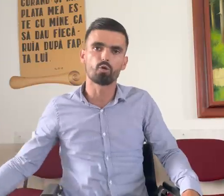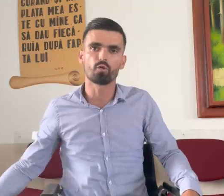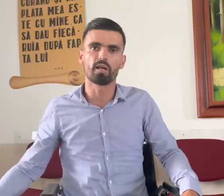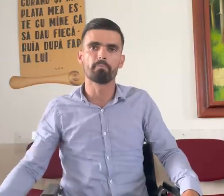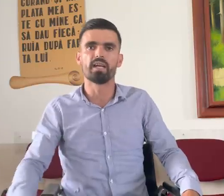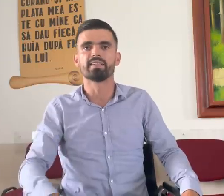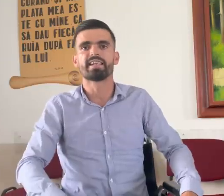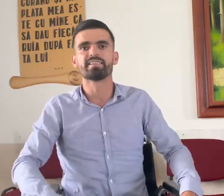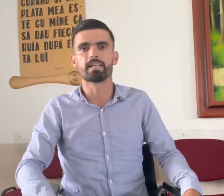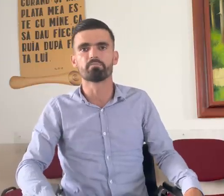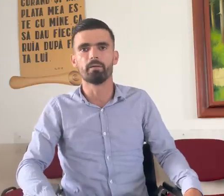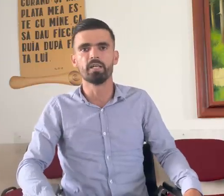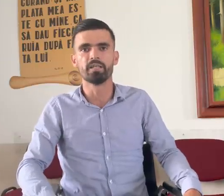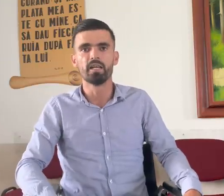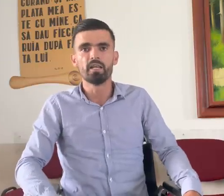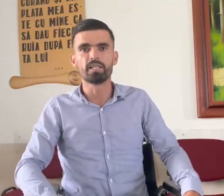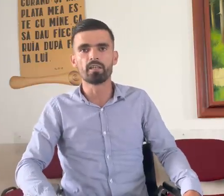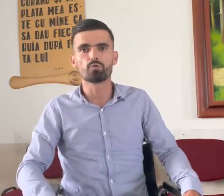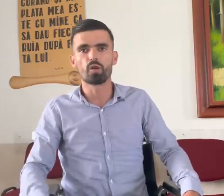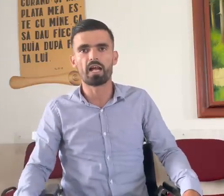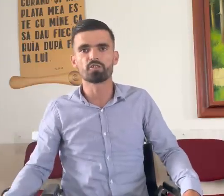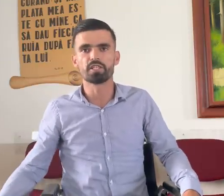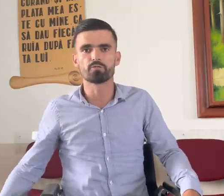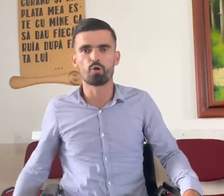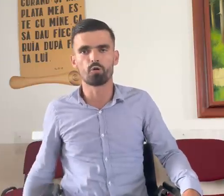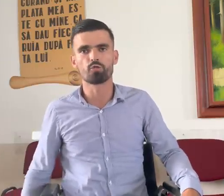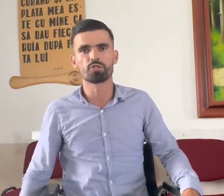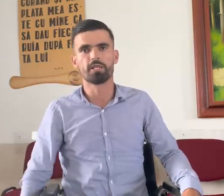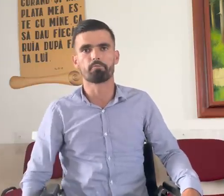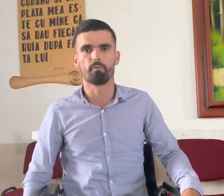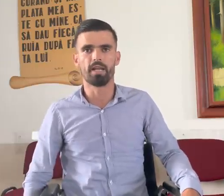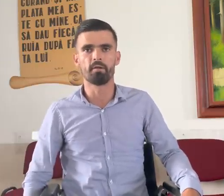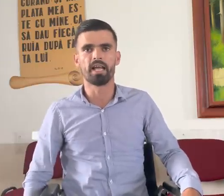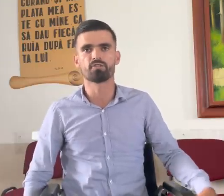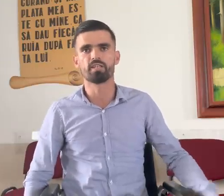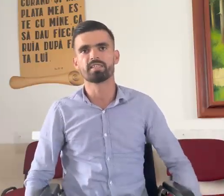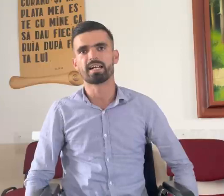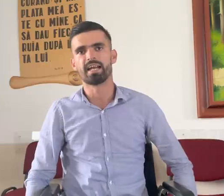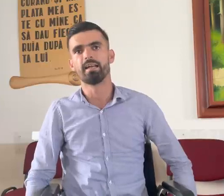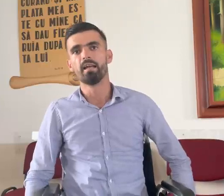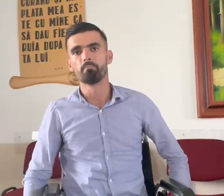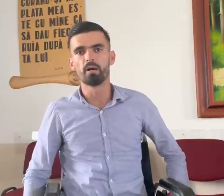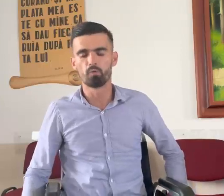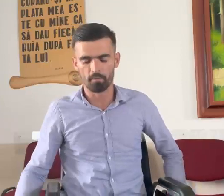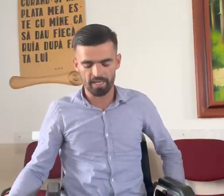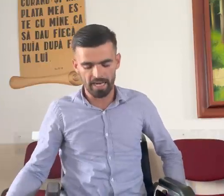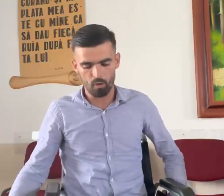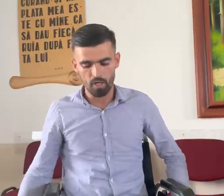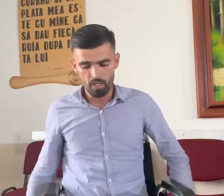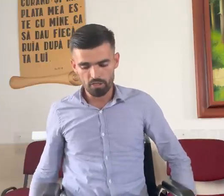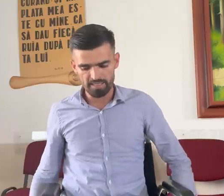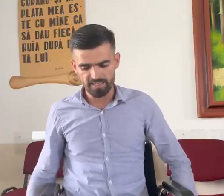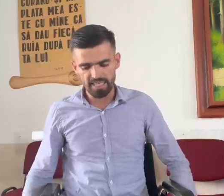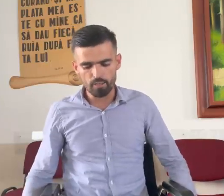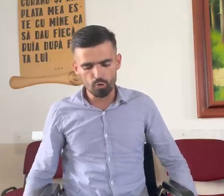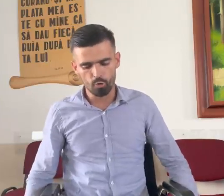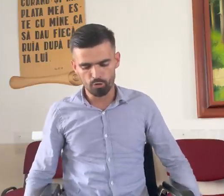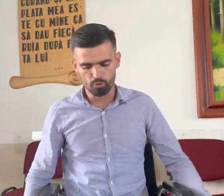lucrurile mele trei săptămâni, de anturaje, de droguri și de problemele acestea care mă urmăreau. Și-a strigat Duhul lui